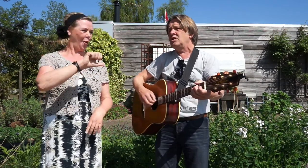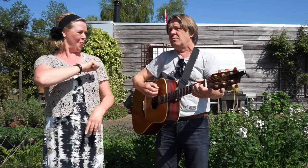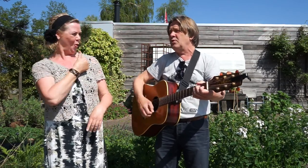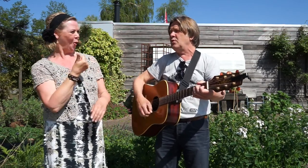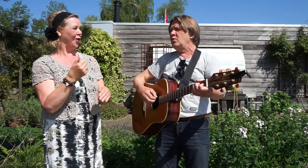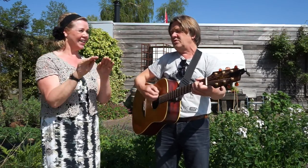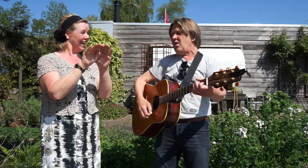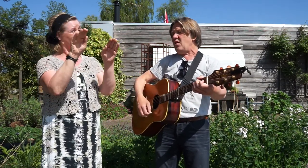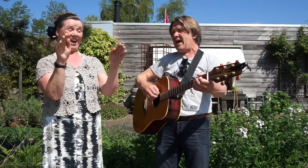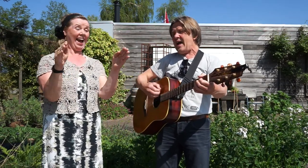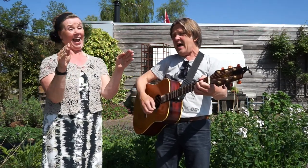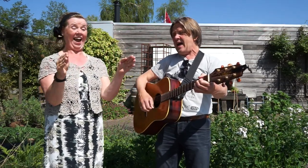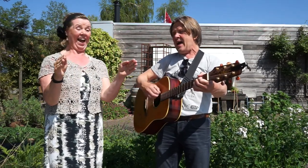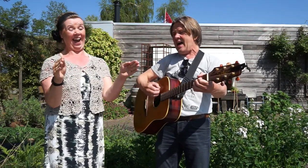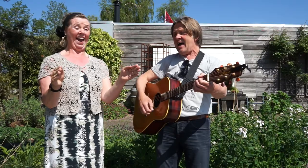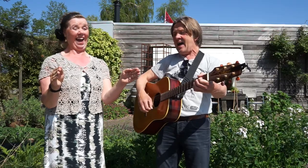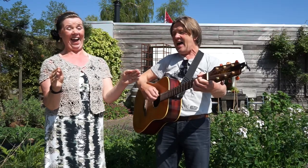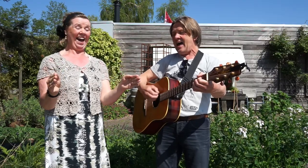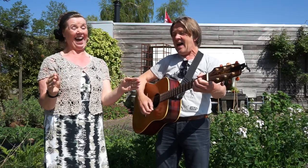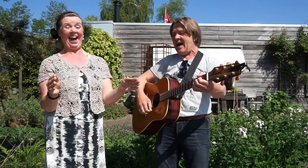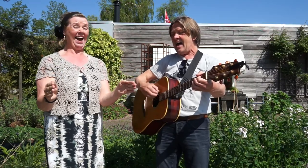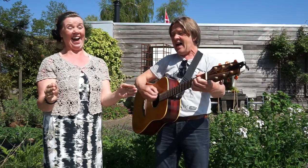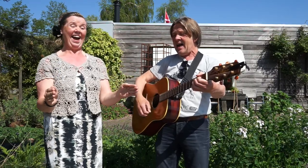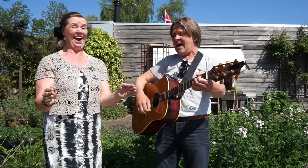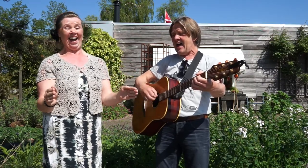boerderij.